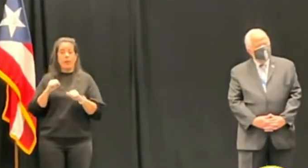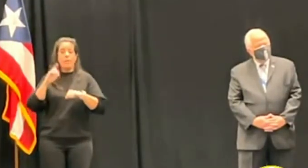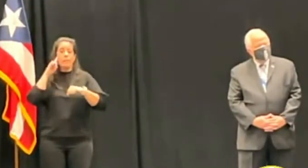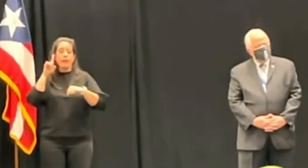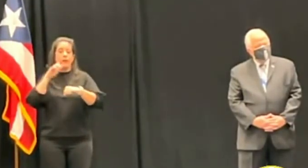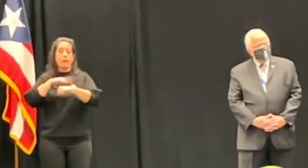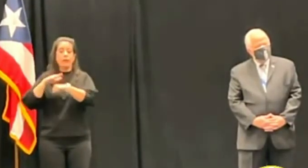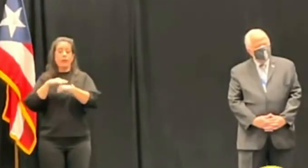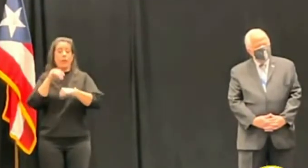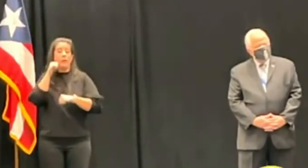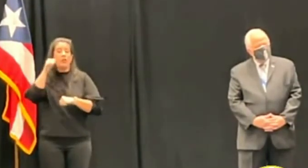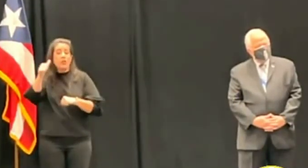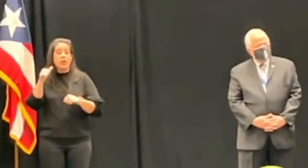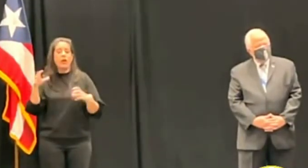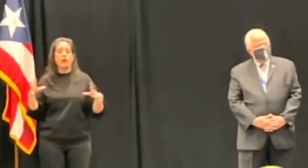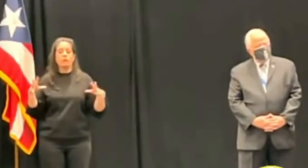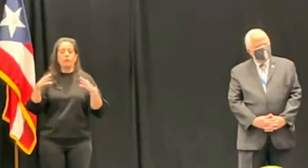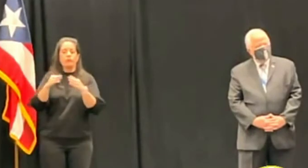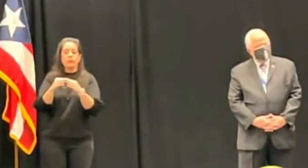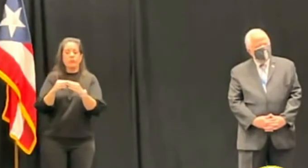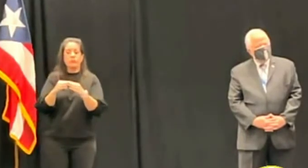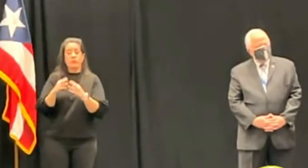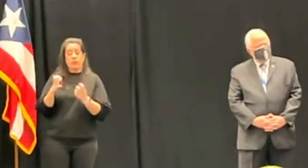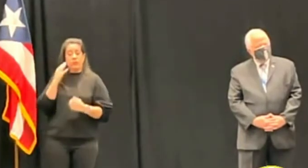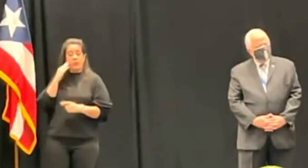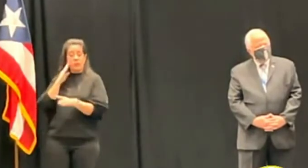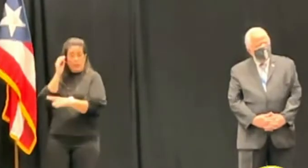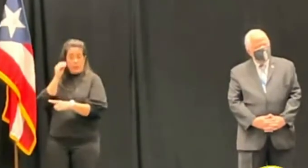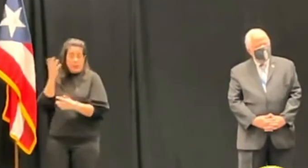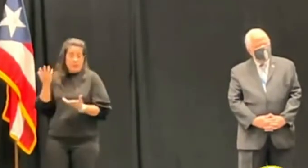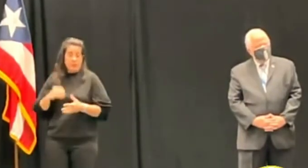mañana a ese cuerpo. Entonces, quisiera su reacción. Bueno,